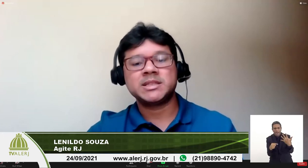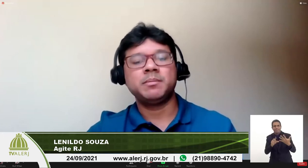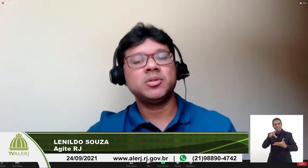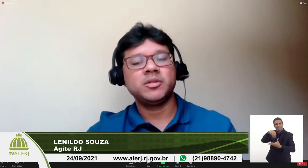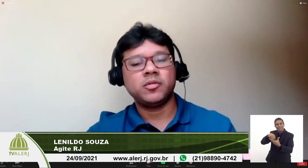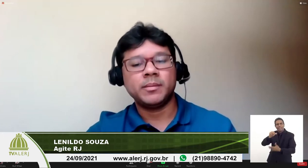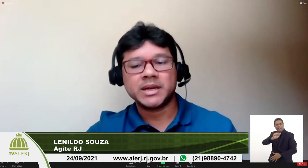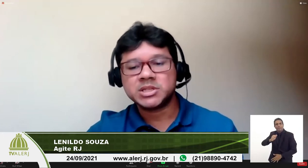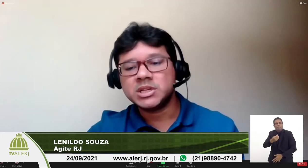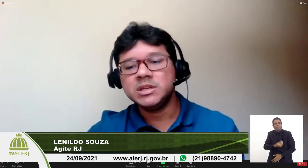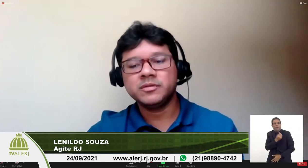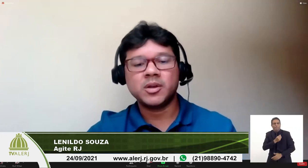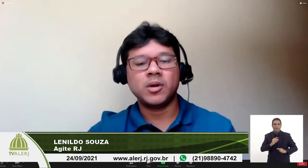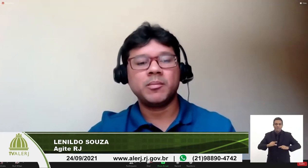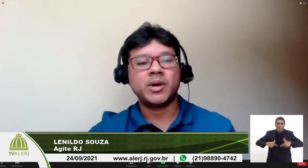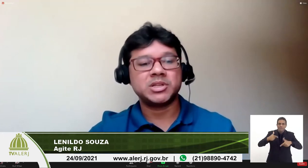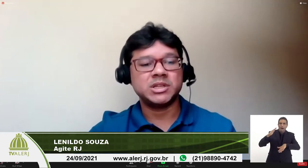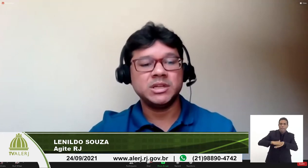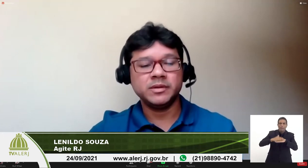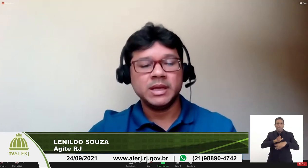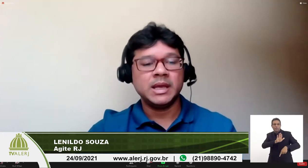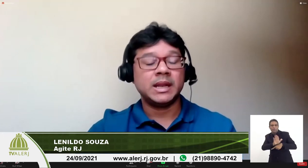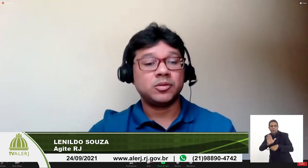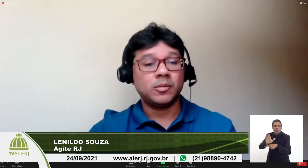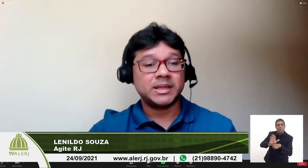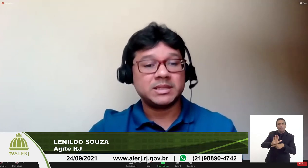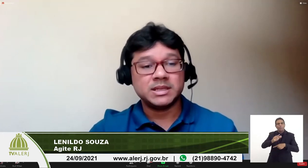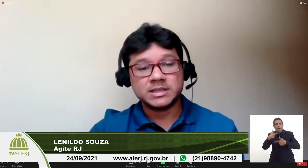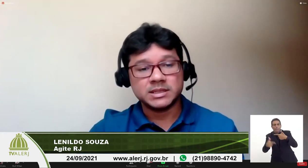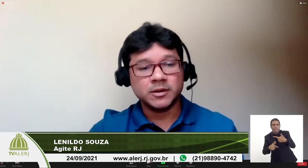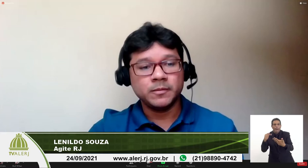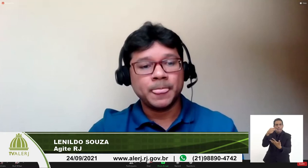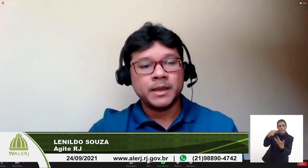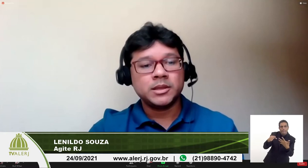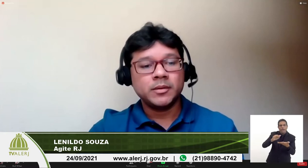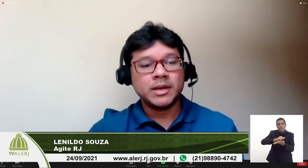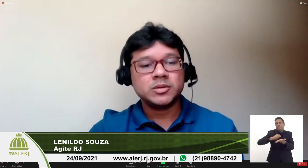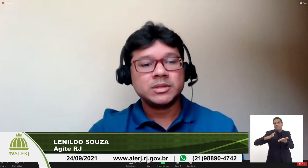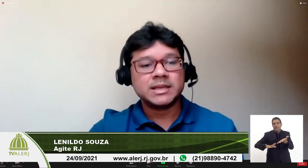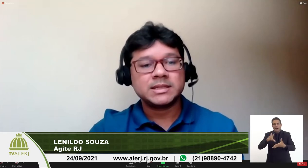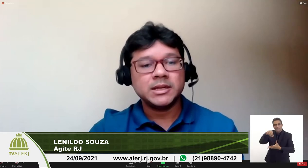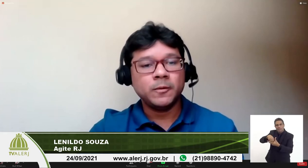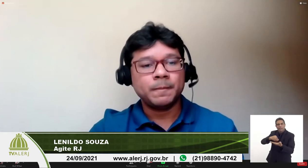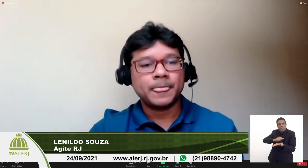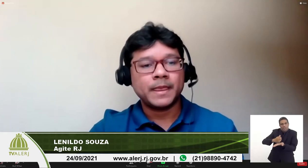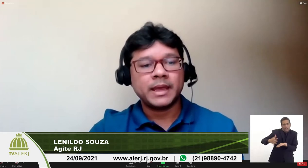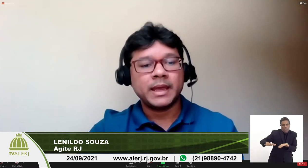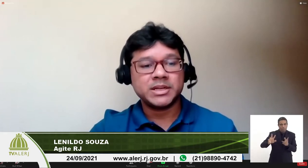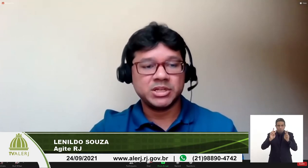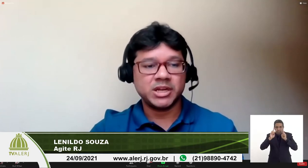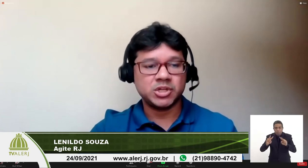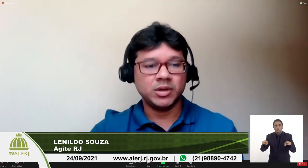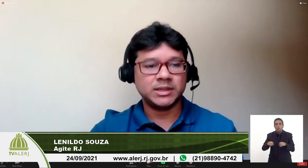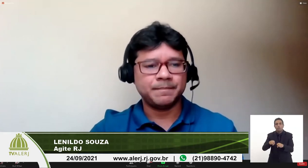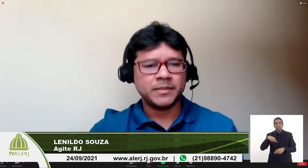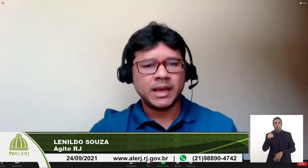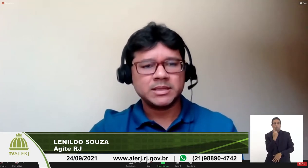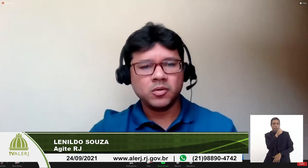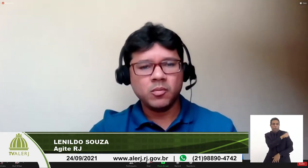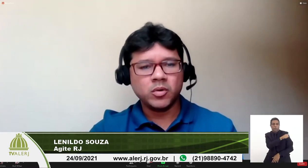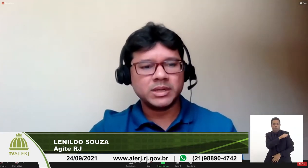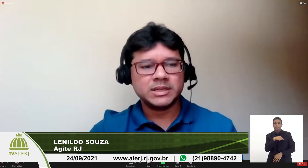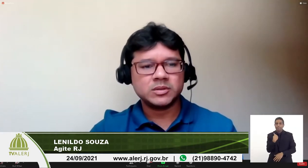participando de forma ativa e colaborativa na tomada de decisão então a associação a GTRJ